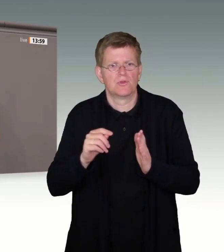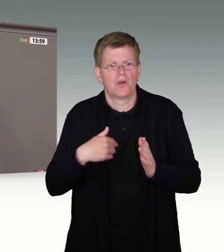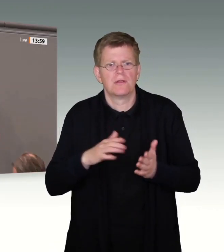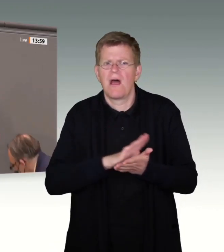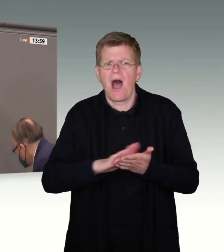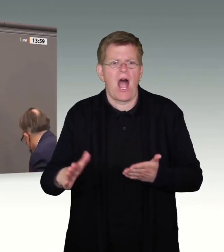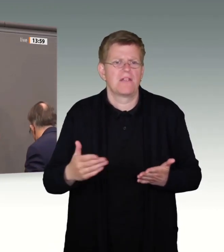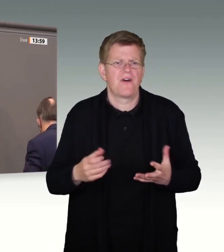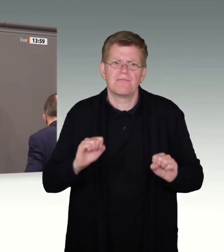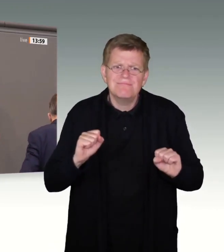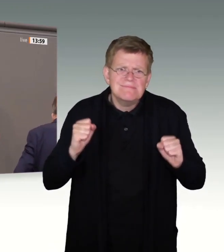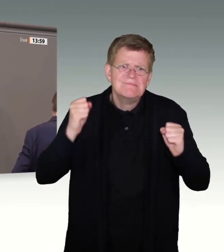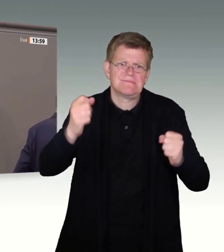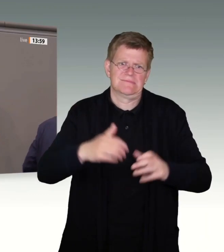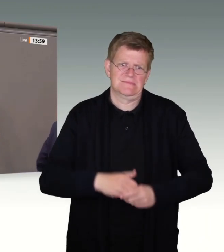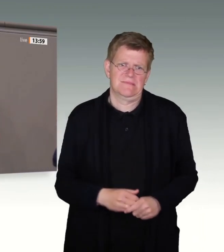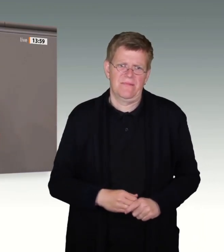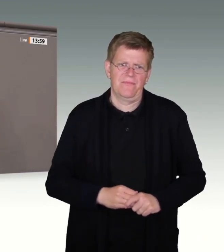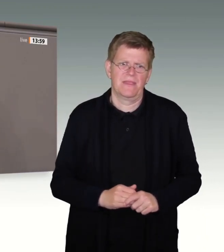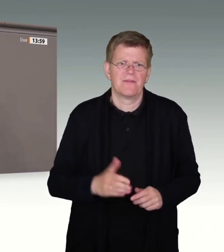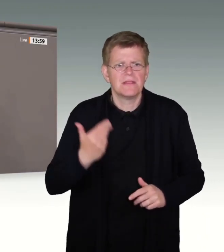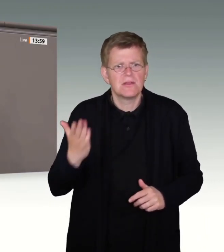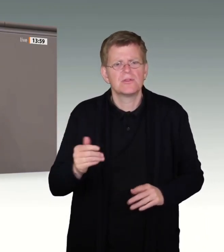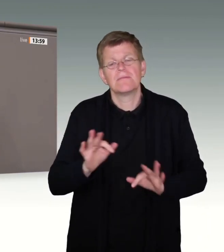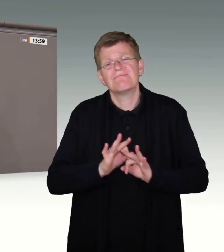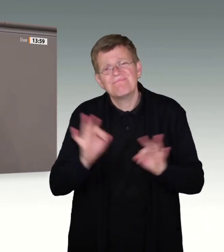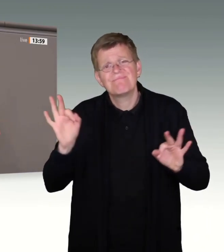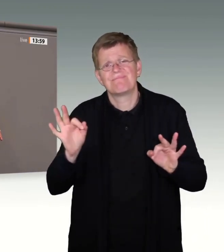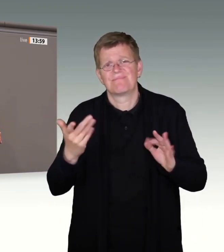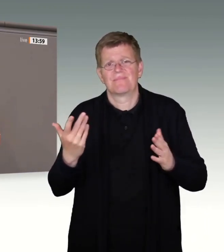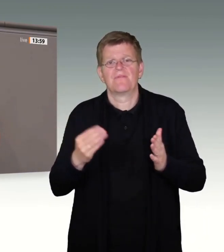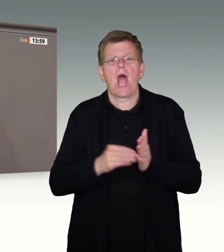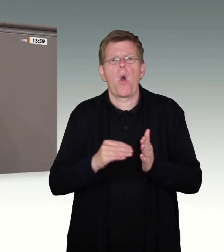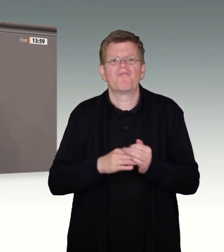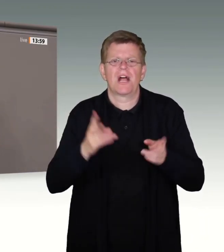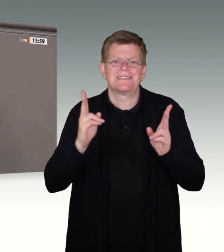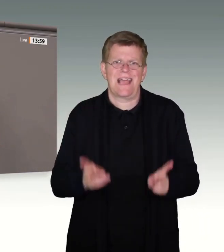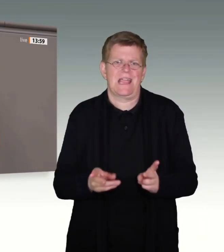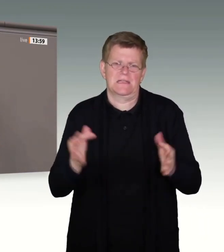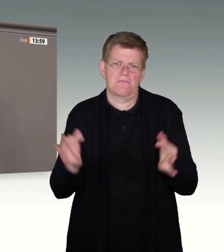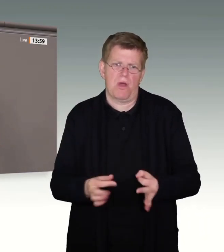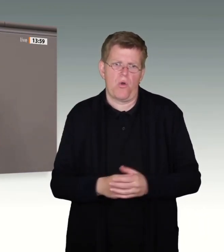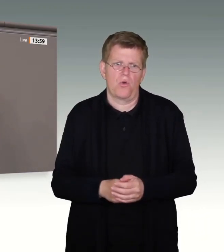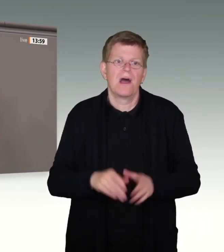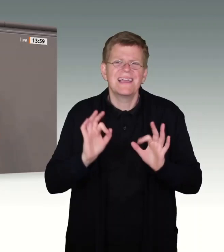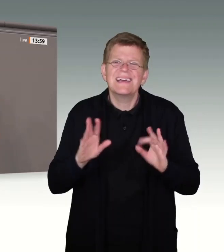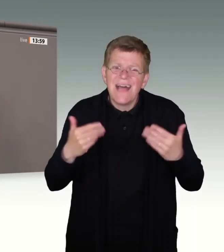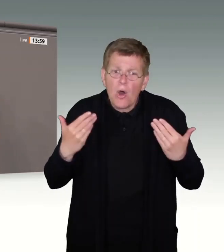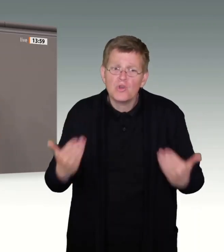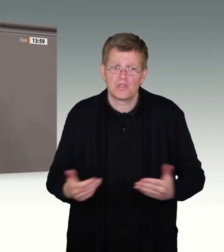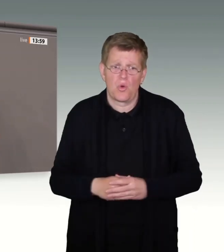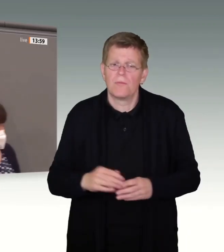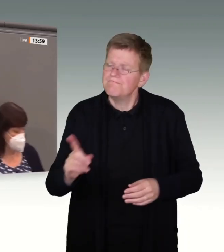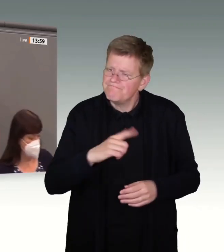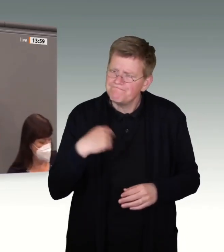ein humaneres und besseres Aufenthaltsrecht braucht. Genau das haben wir uns als